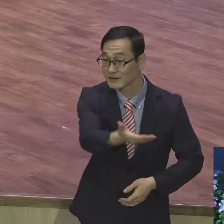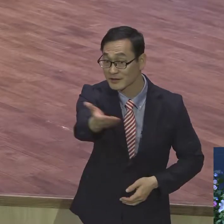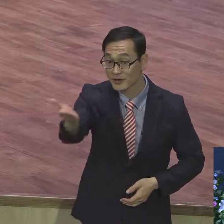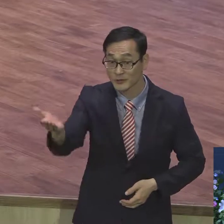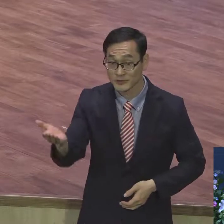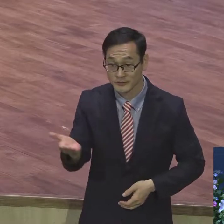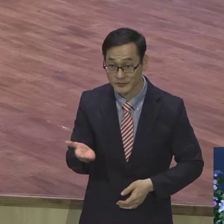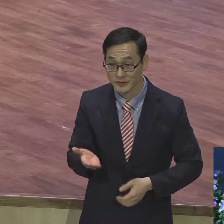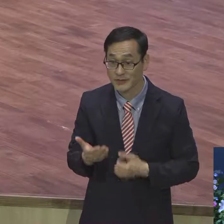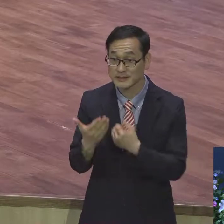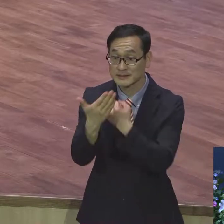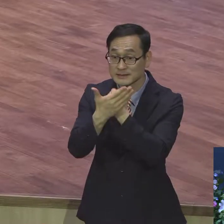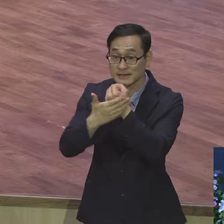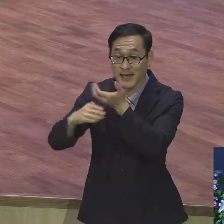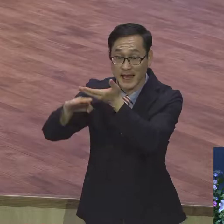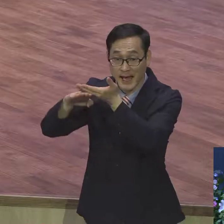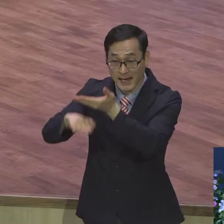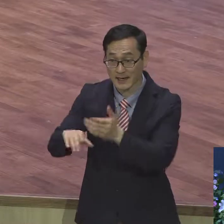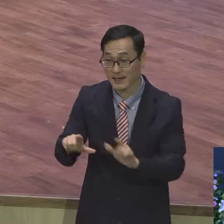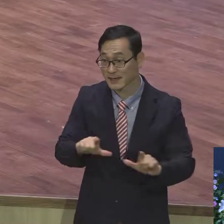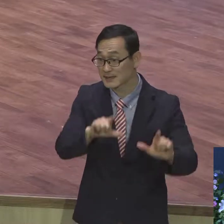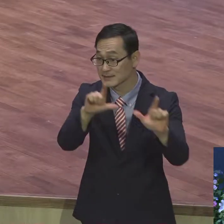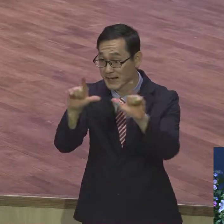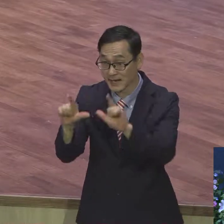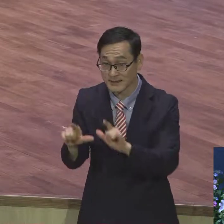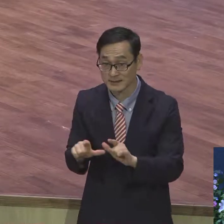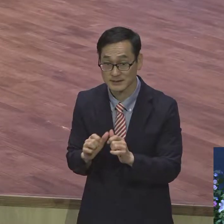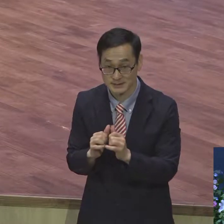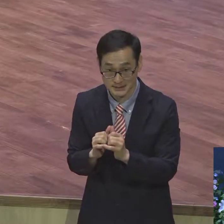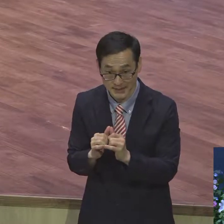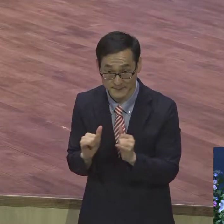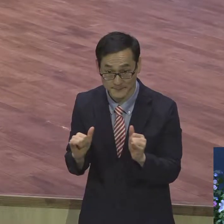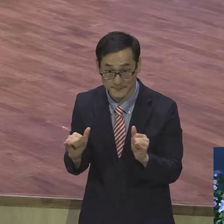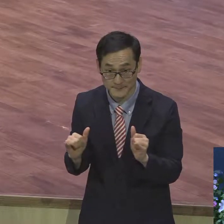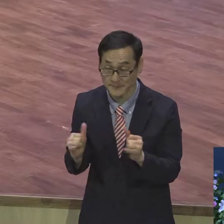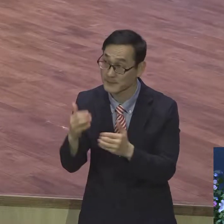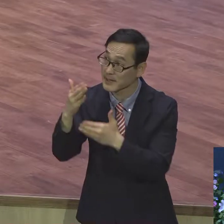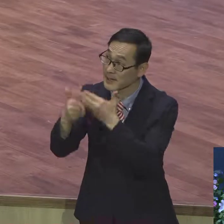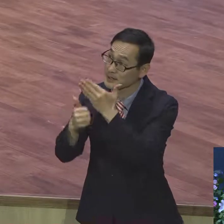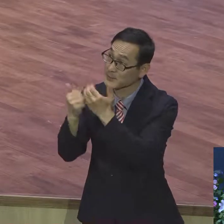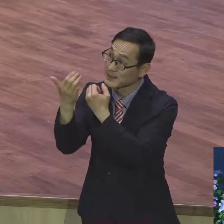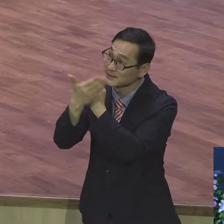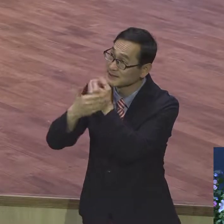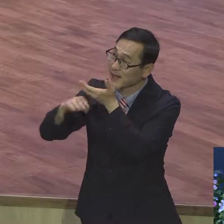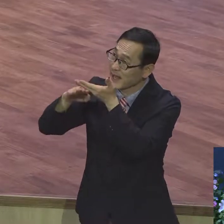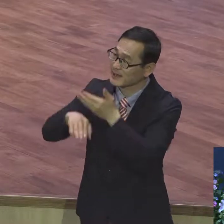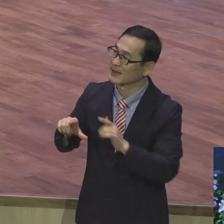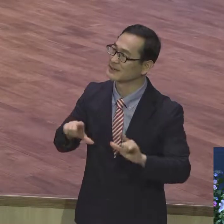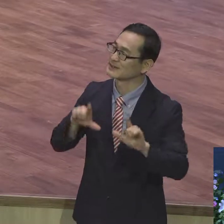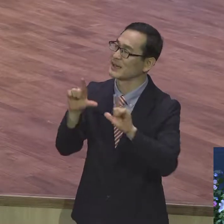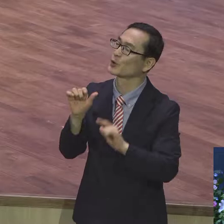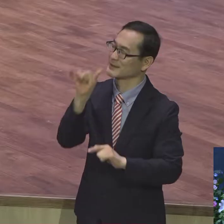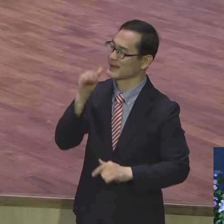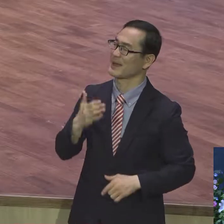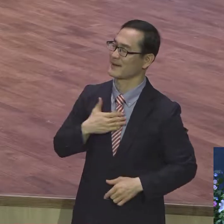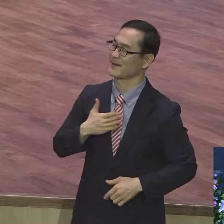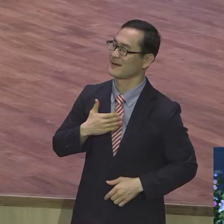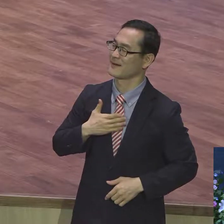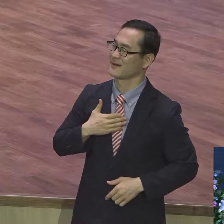은혜 아래 사는 삶. 하나님의 은혜 아래 있다라고 느끼고 사는 사람. 이런 사람을 통해서